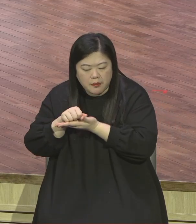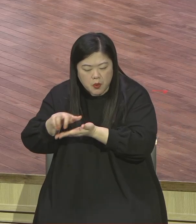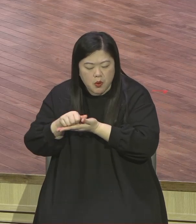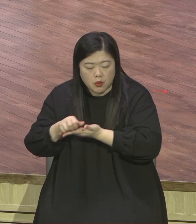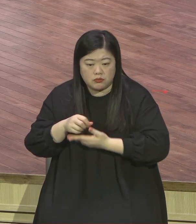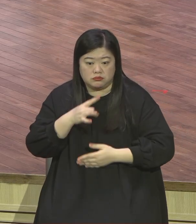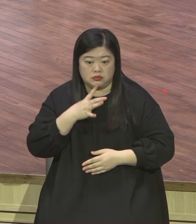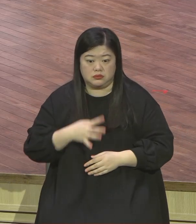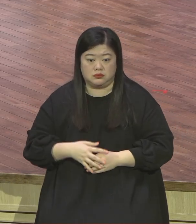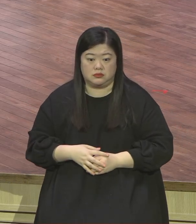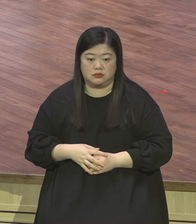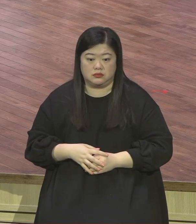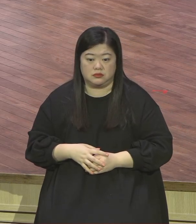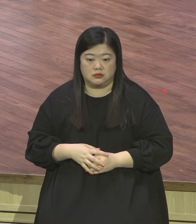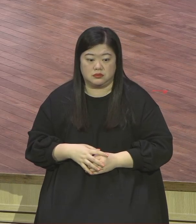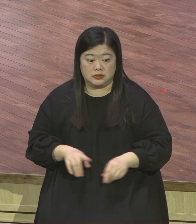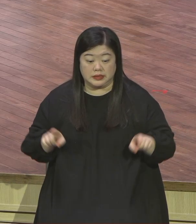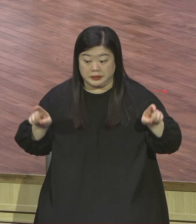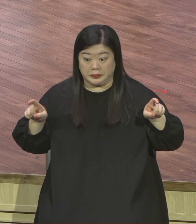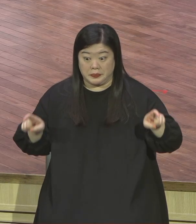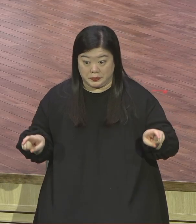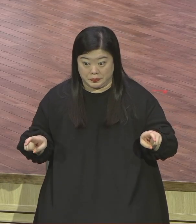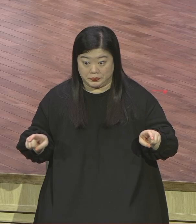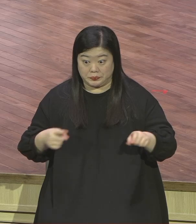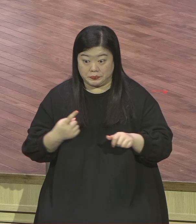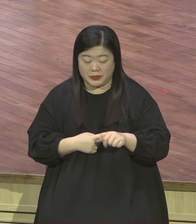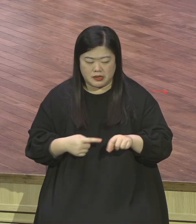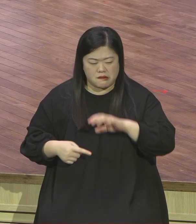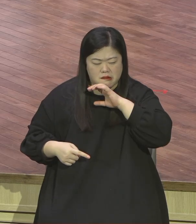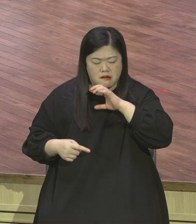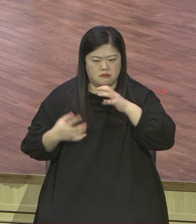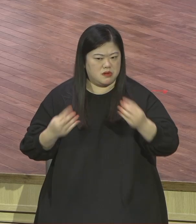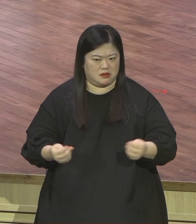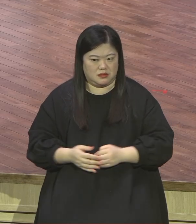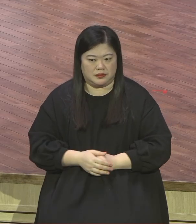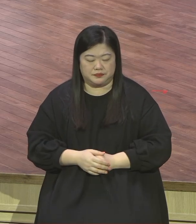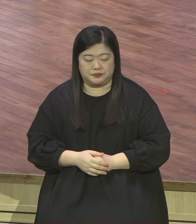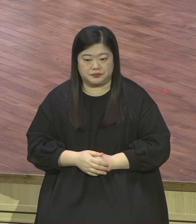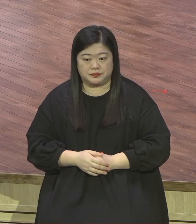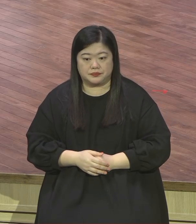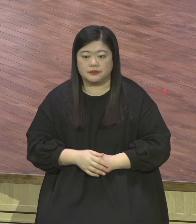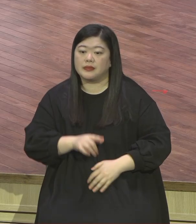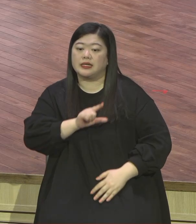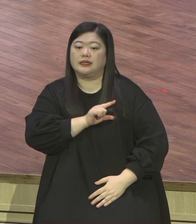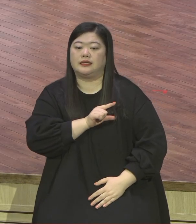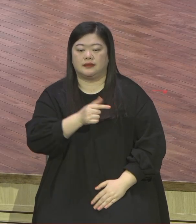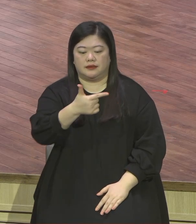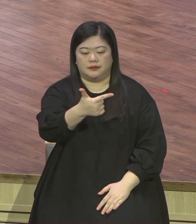불평 원망이 많지요 설학자 니체가 유명한 무실론자 아닙니까